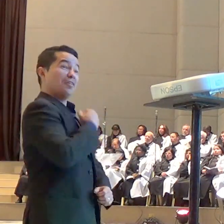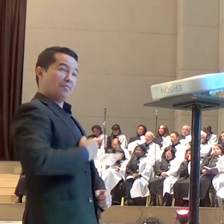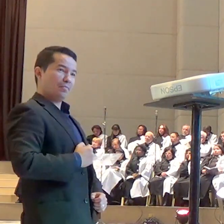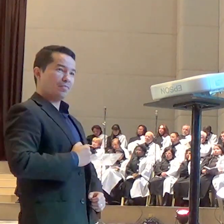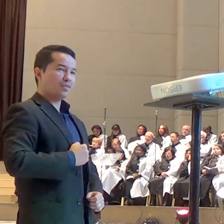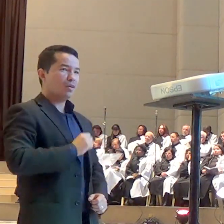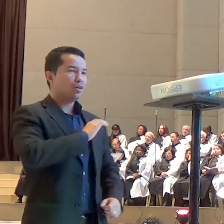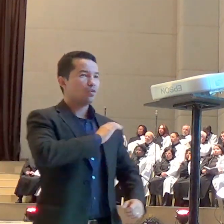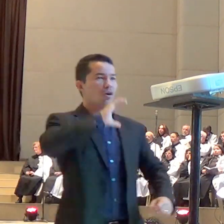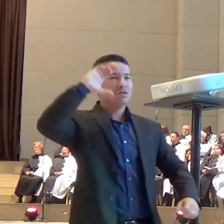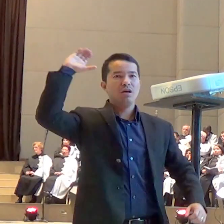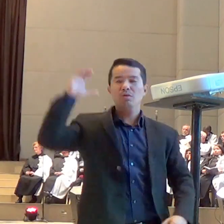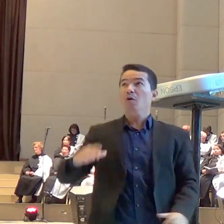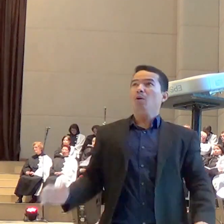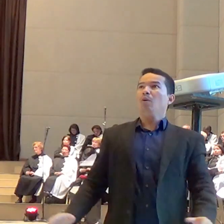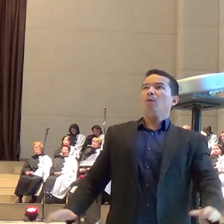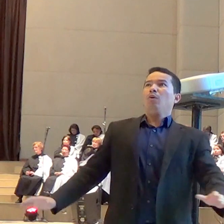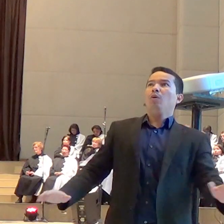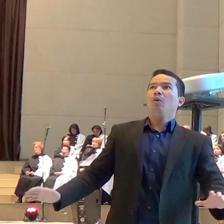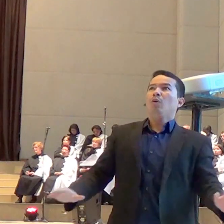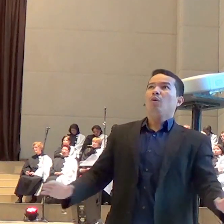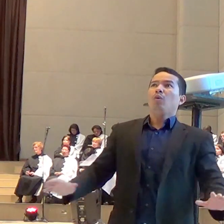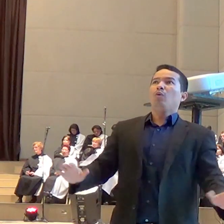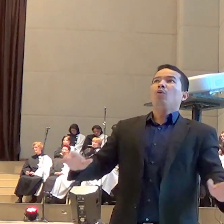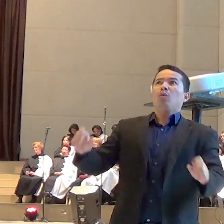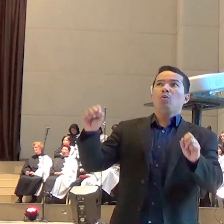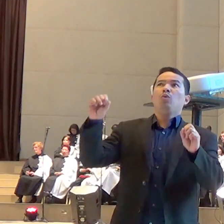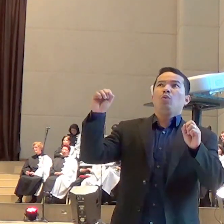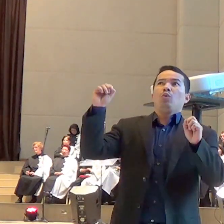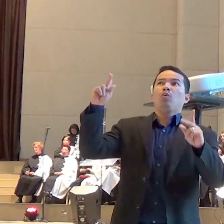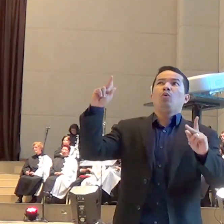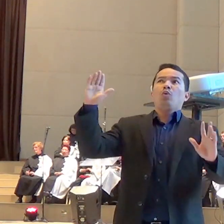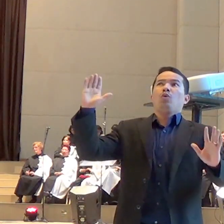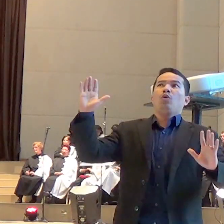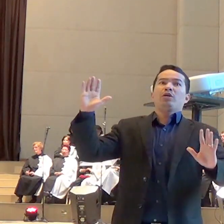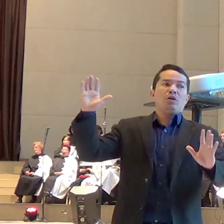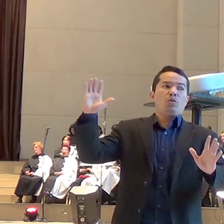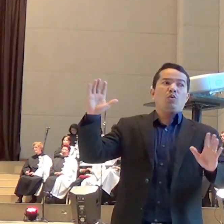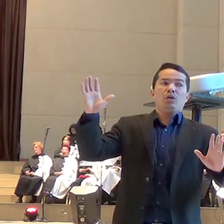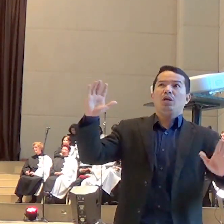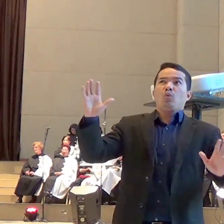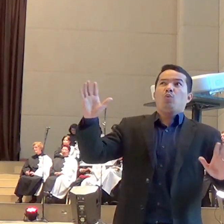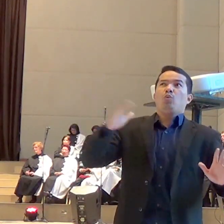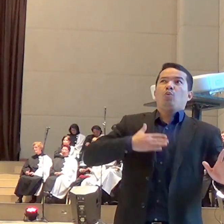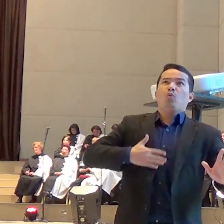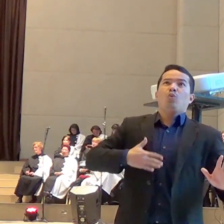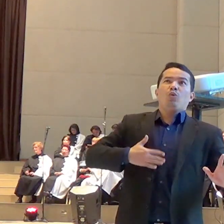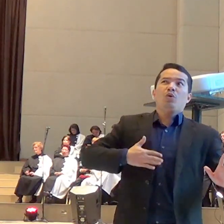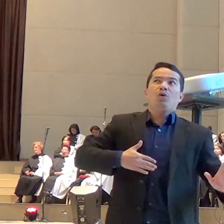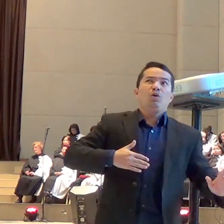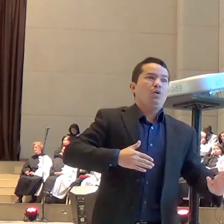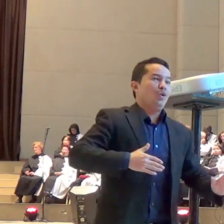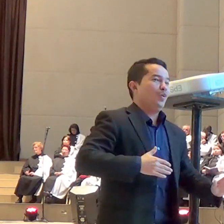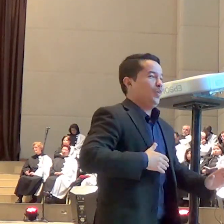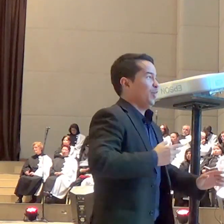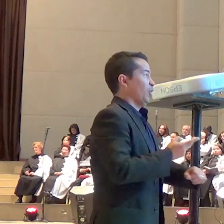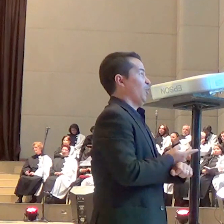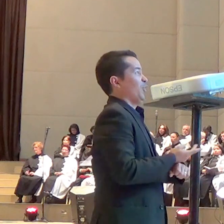É interessante isso, não é? E acontece exatamente isso. Eu estava em um congresso